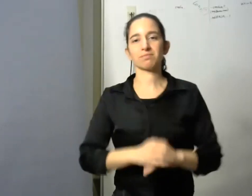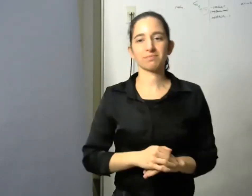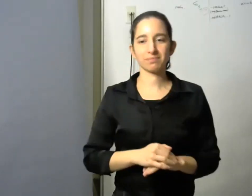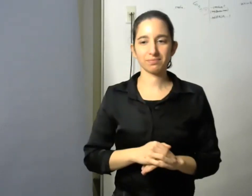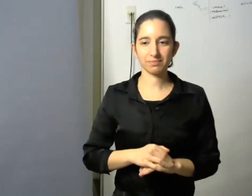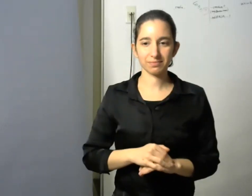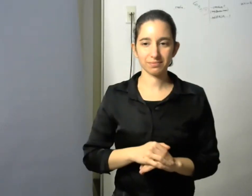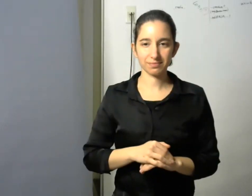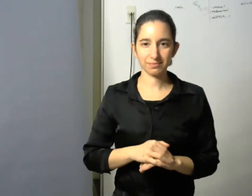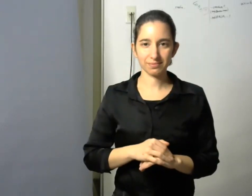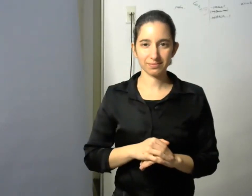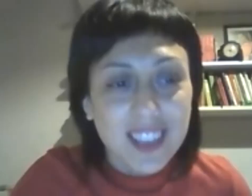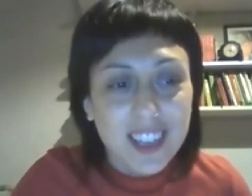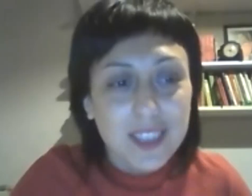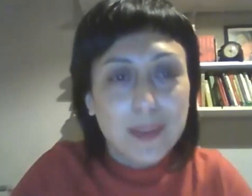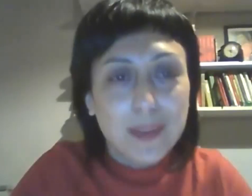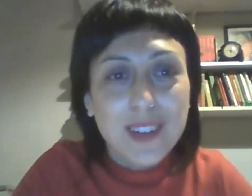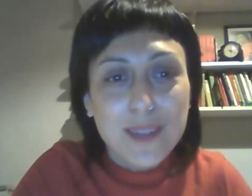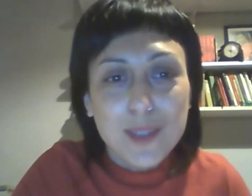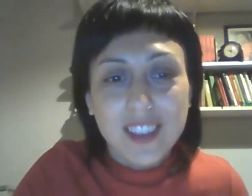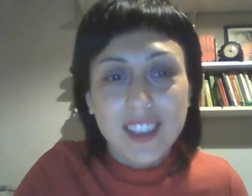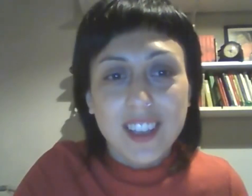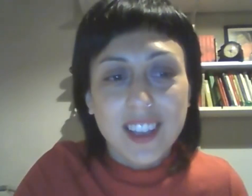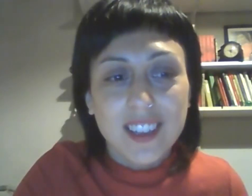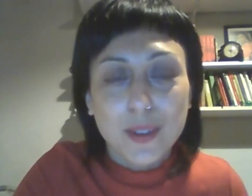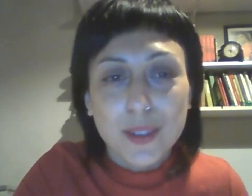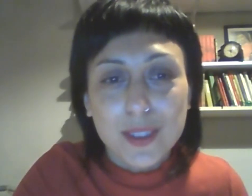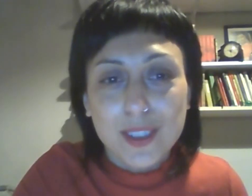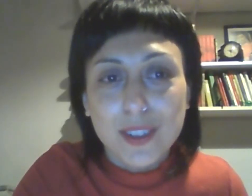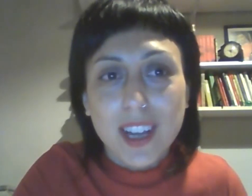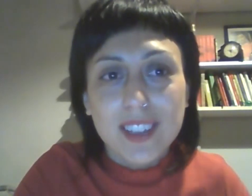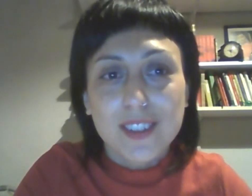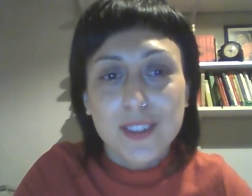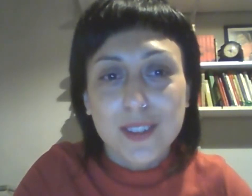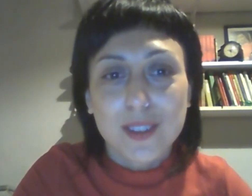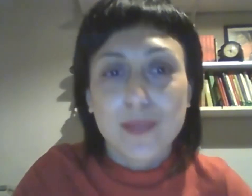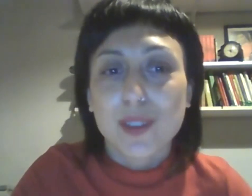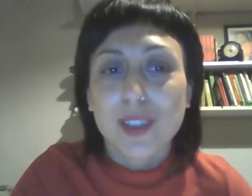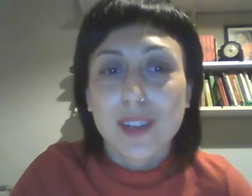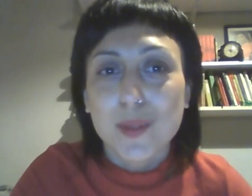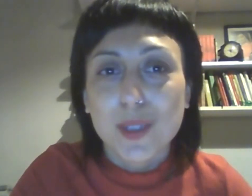bueno muchas gracias palabras muy sentidas de todos y todas nos emocionan mucho